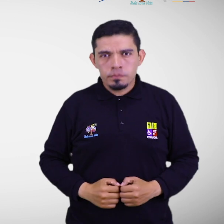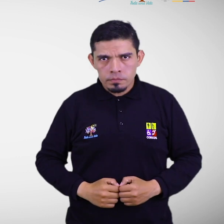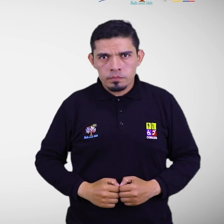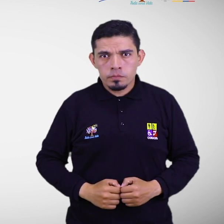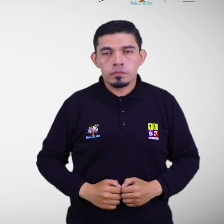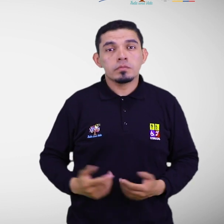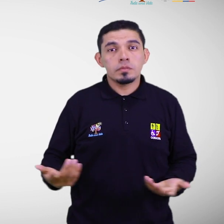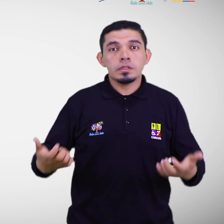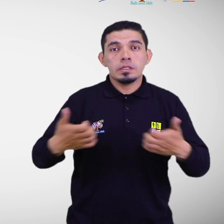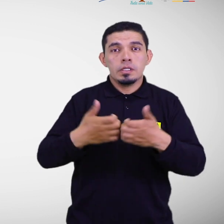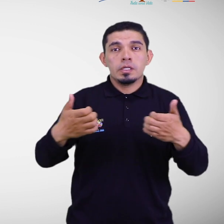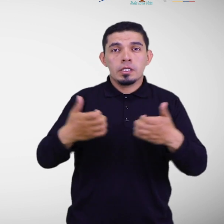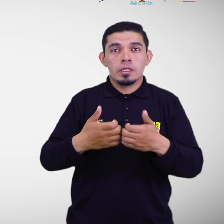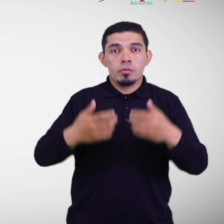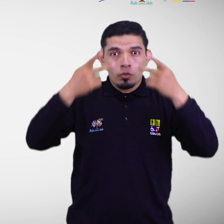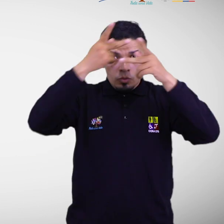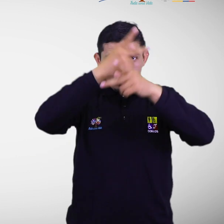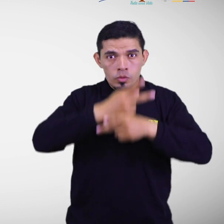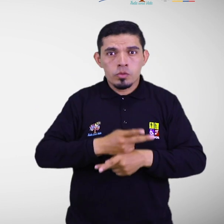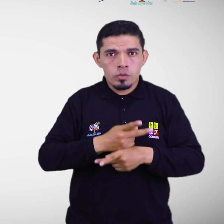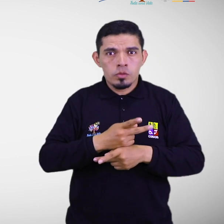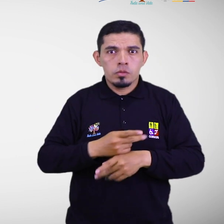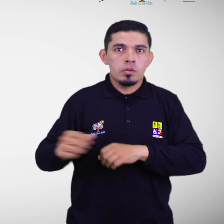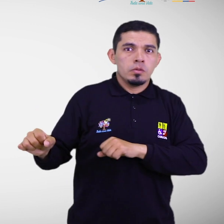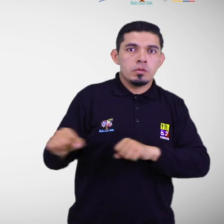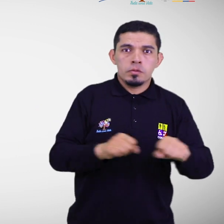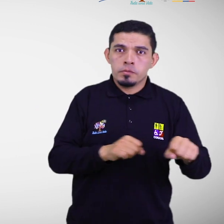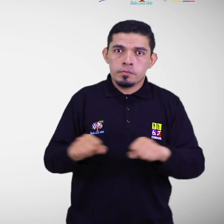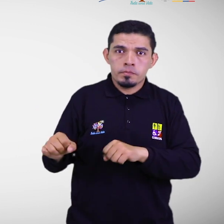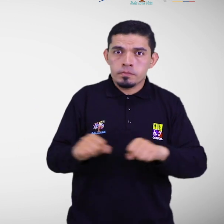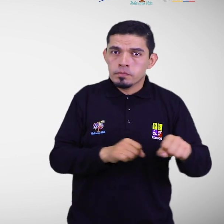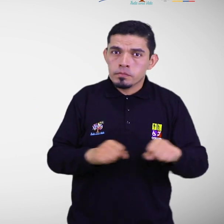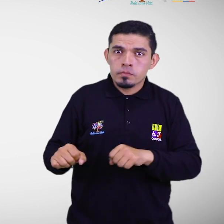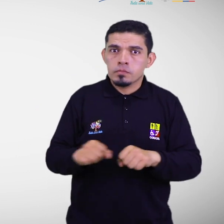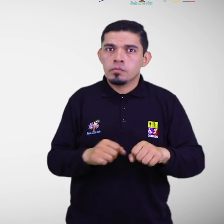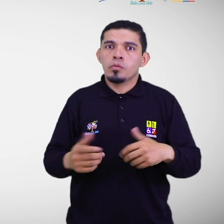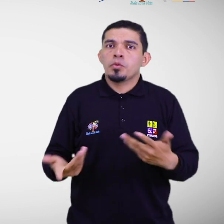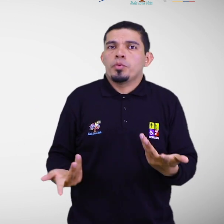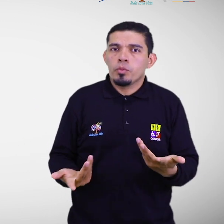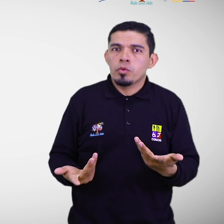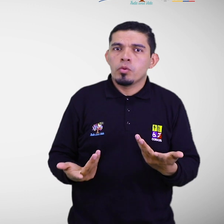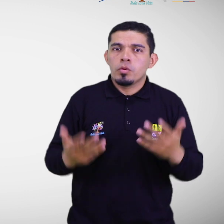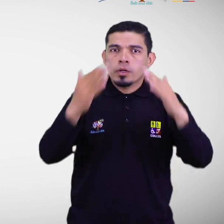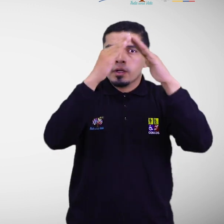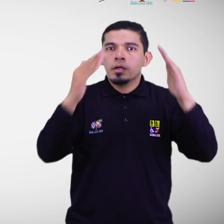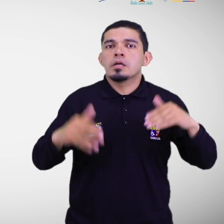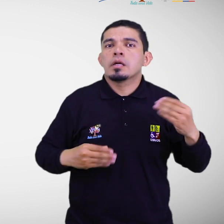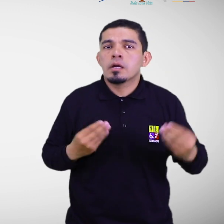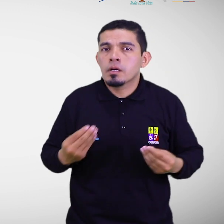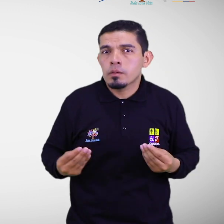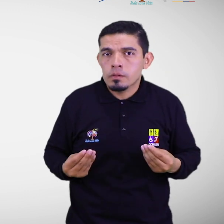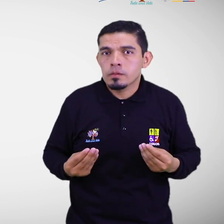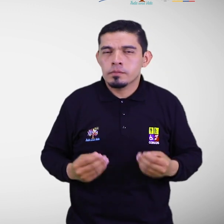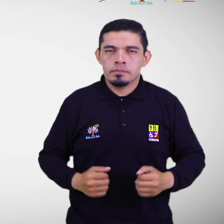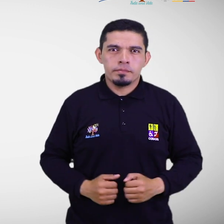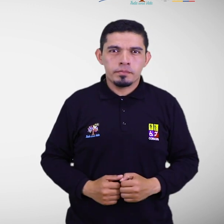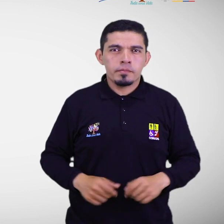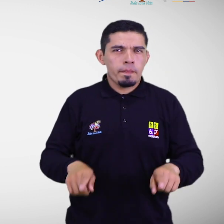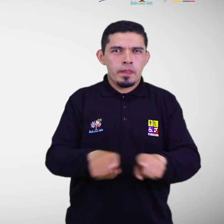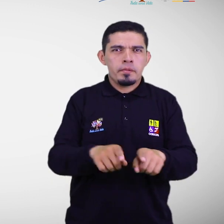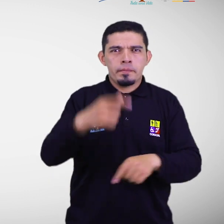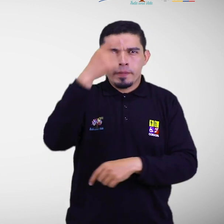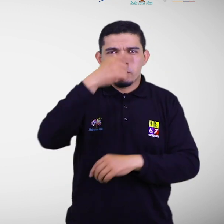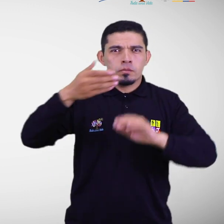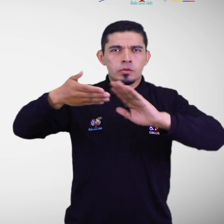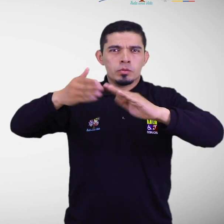civil, alerta sísmica, códigos establecidos en el inmueble. Igualmente, las personas de la comunidad deben